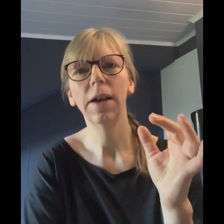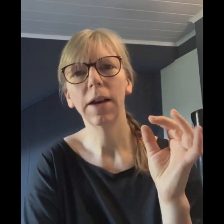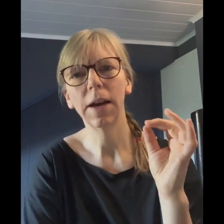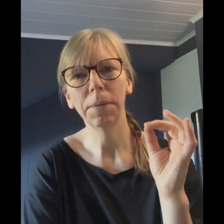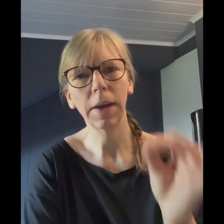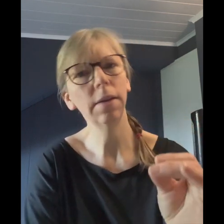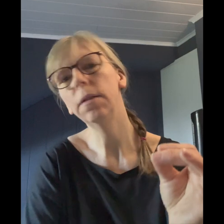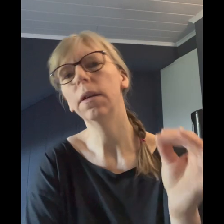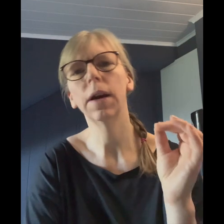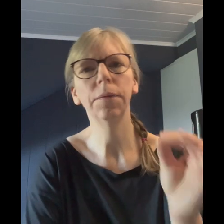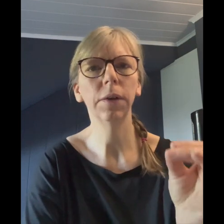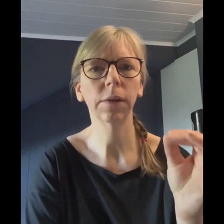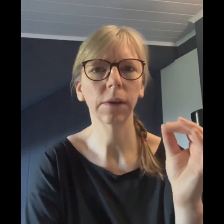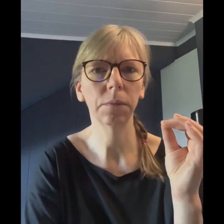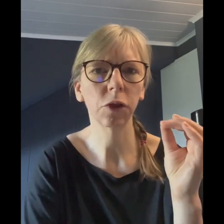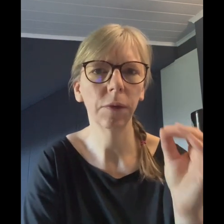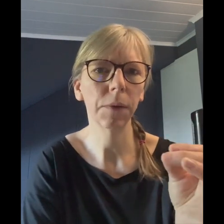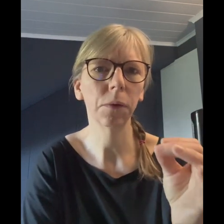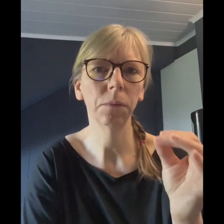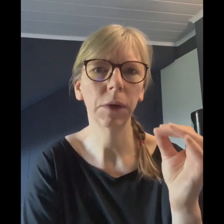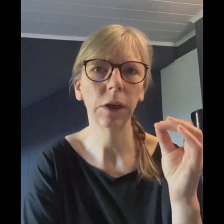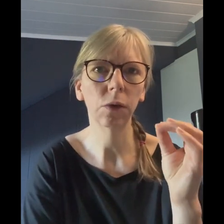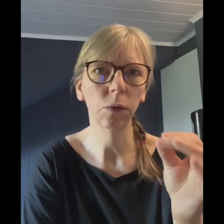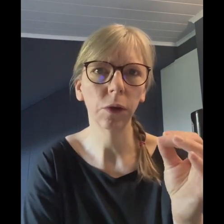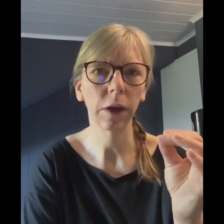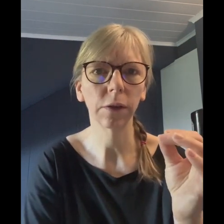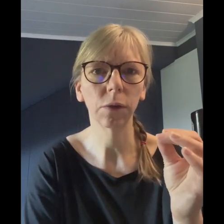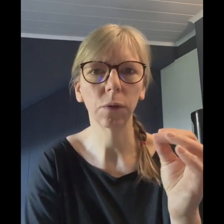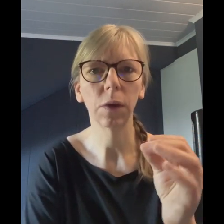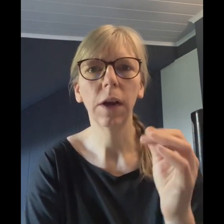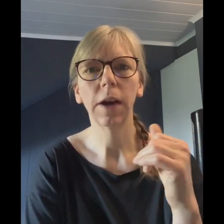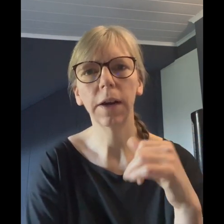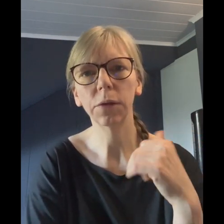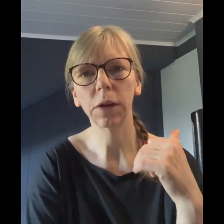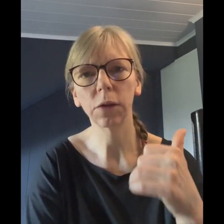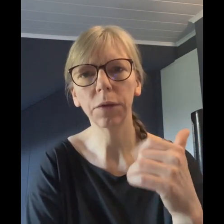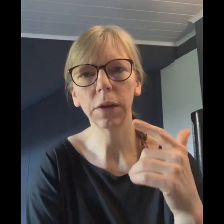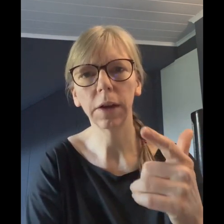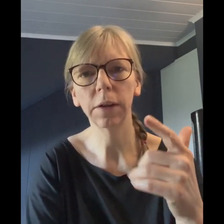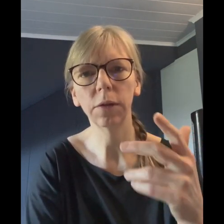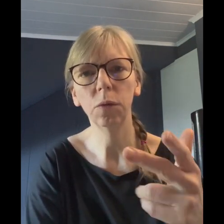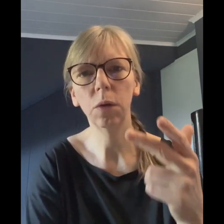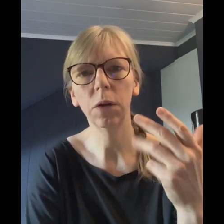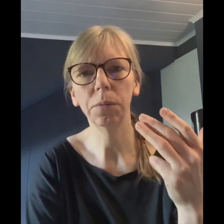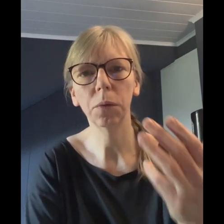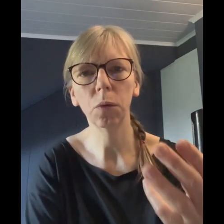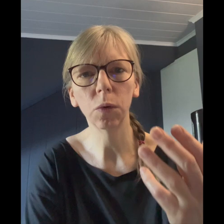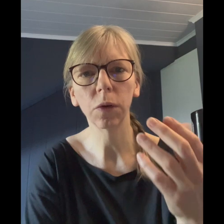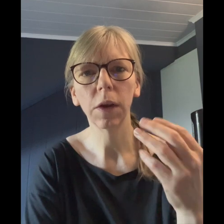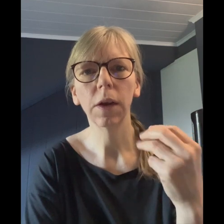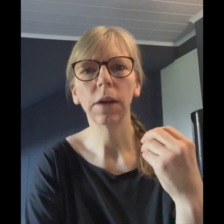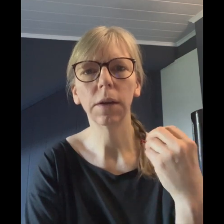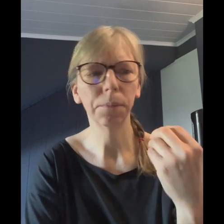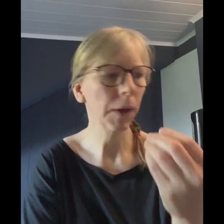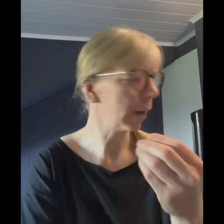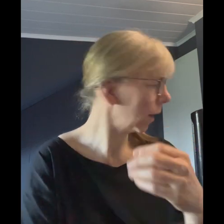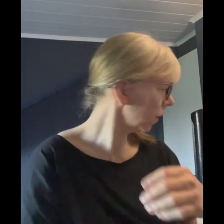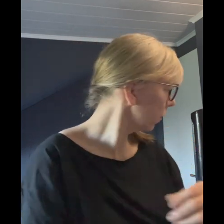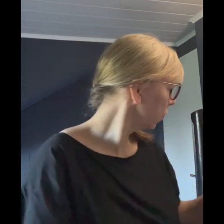Am Ende haben wir es im Schwerpunkt mit den Kohlenhydraten zu tun. Also Kartoffelreis, Nudeln, Brot, Panade zum